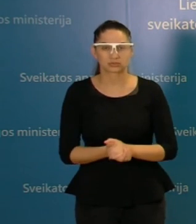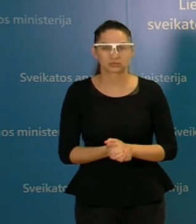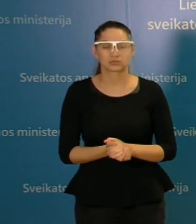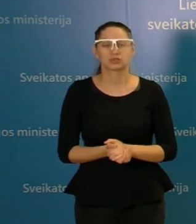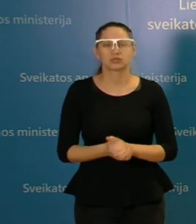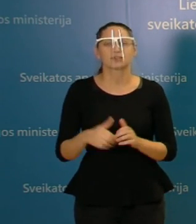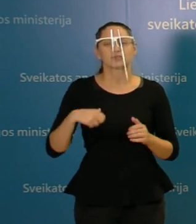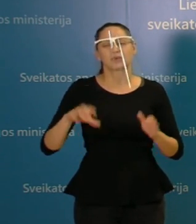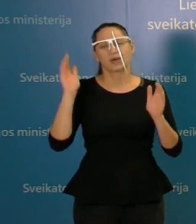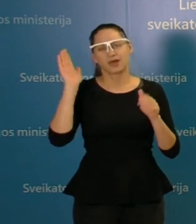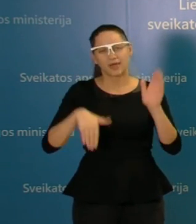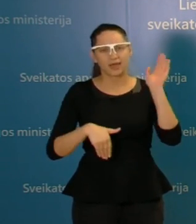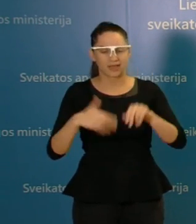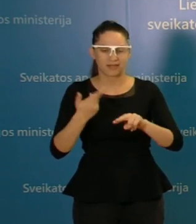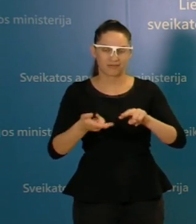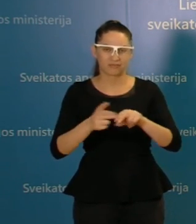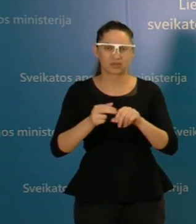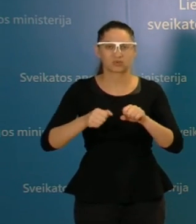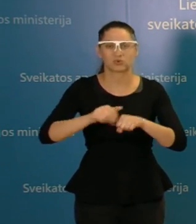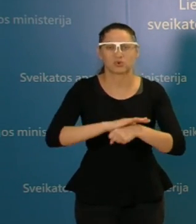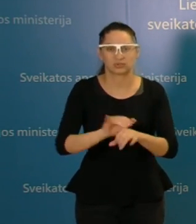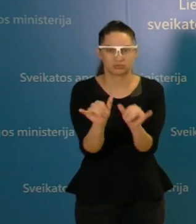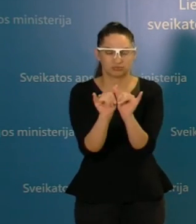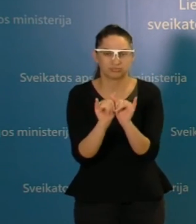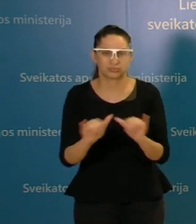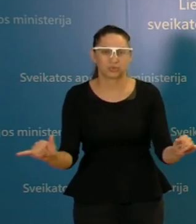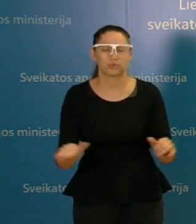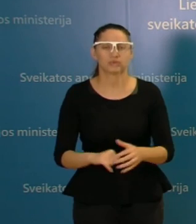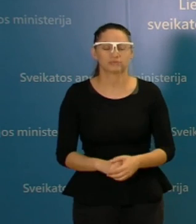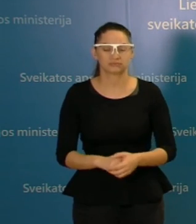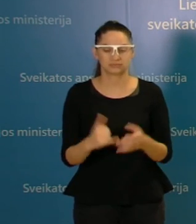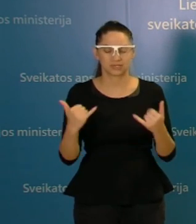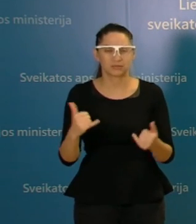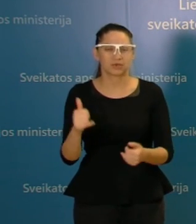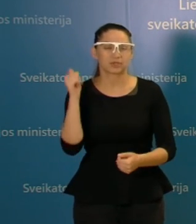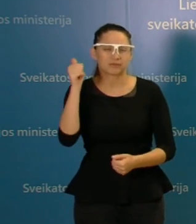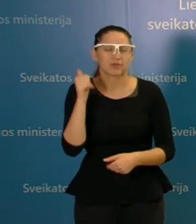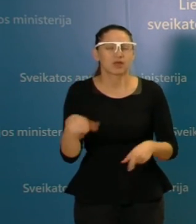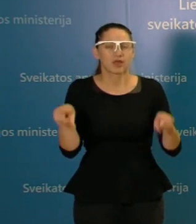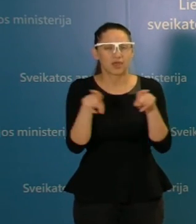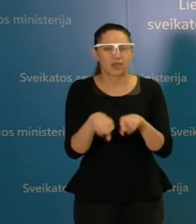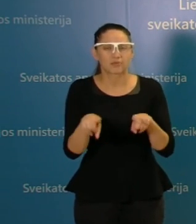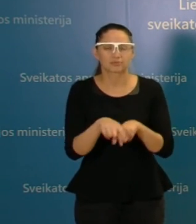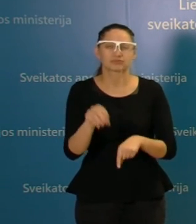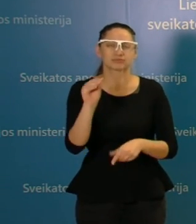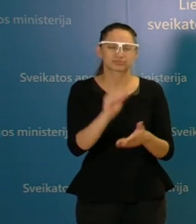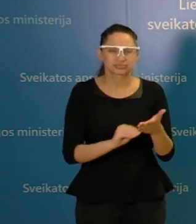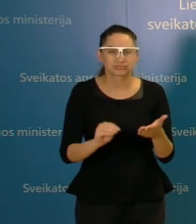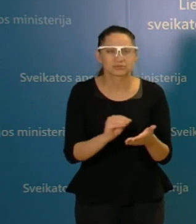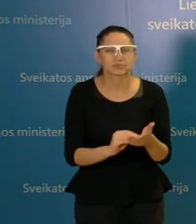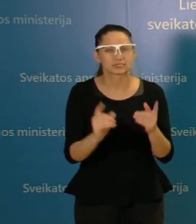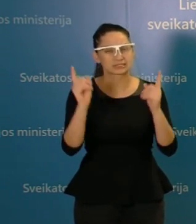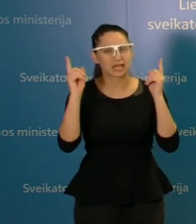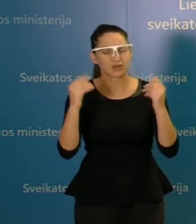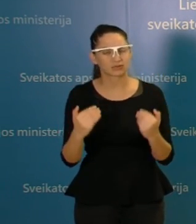apsigyventi ir šiuo metu tikrai kiekvieną dieną kartojame, kad būkime saugus, saugokime